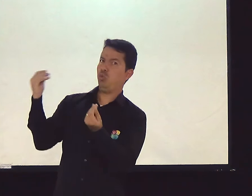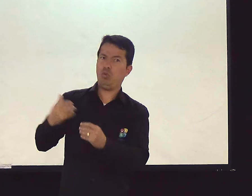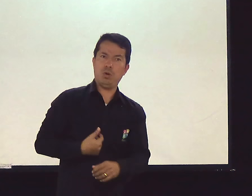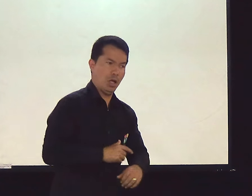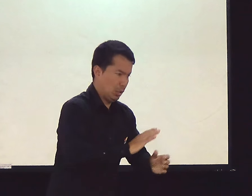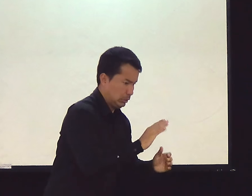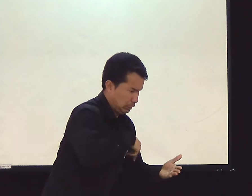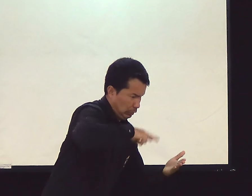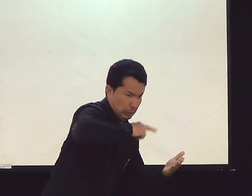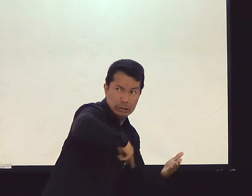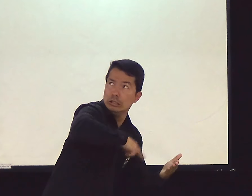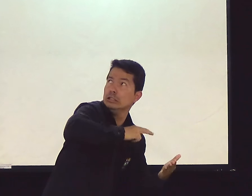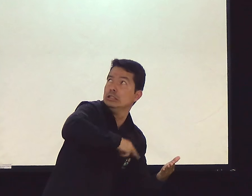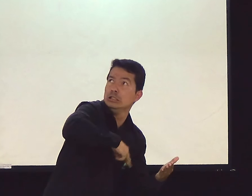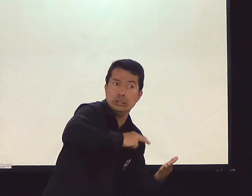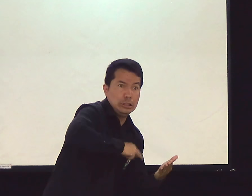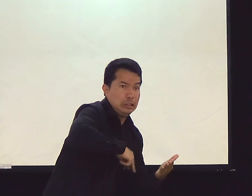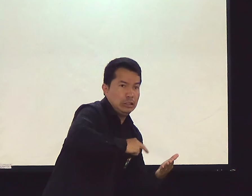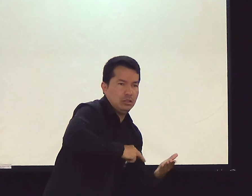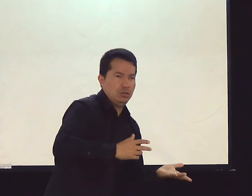Espera um pouco. Poxa, mas que rápido você, hein?